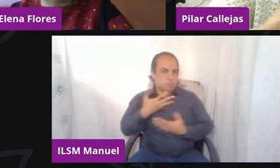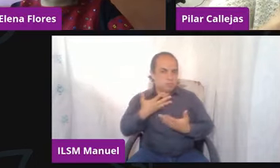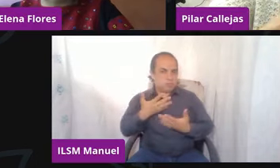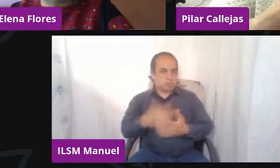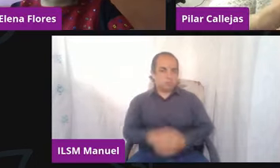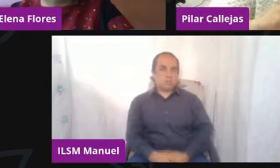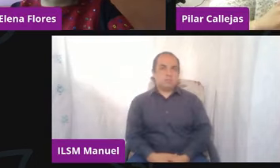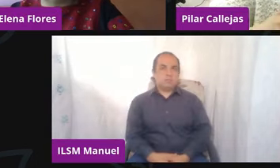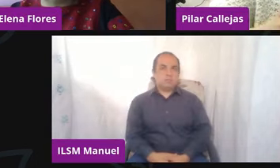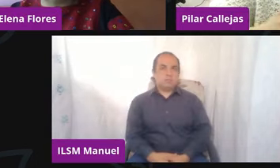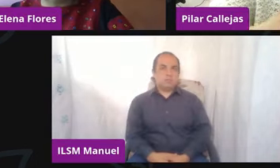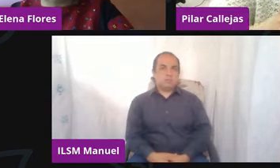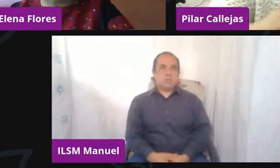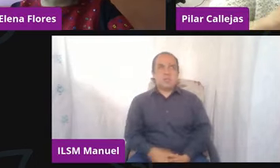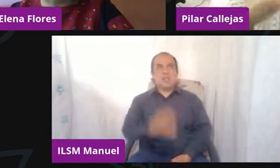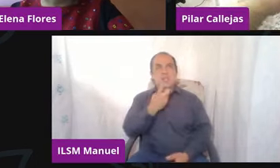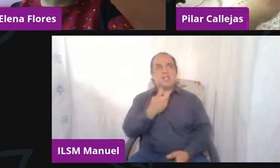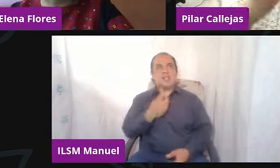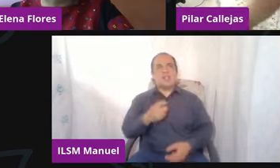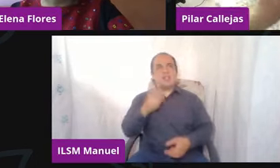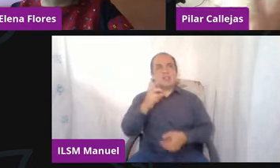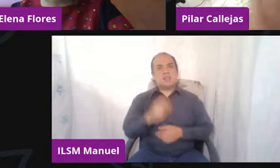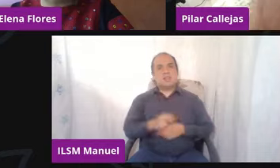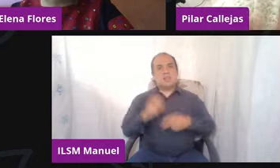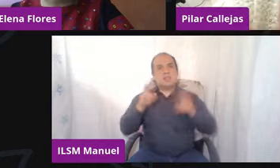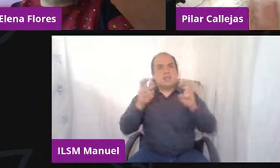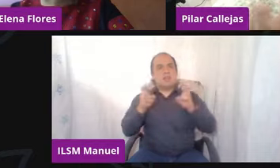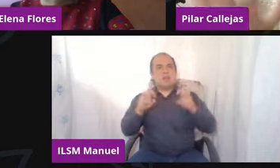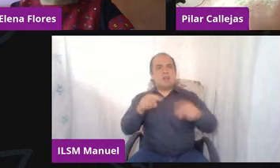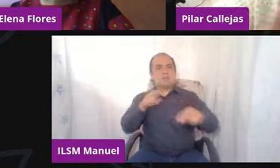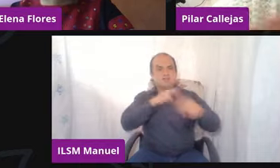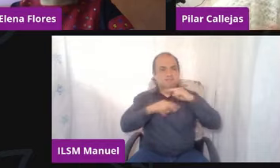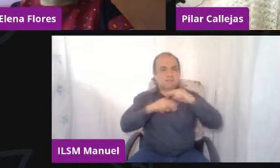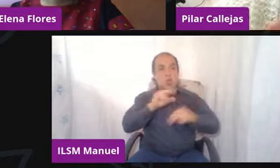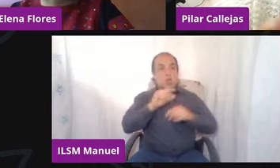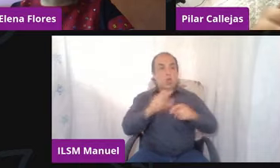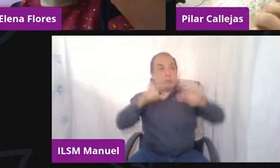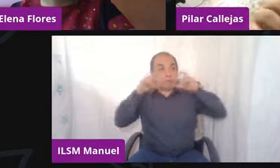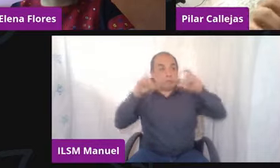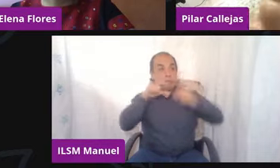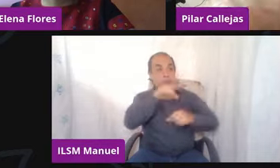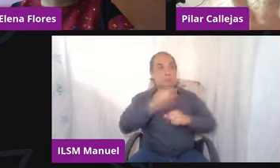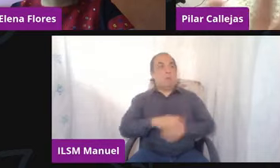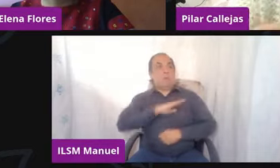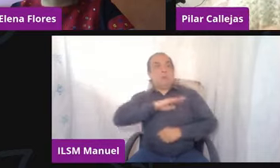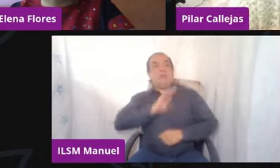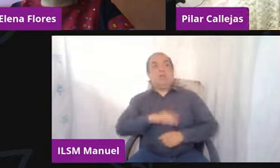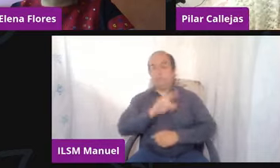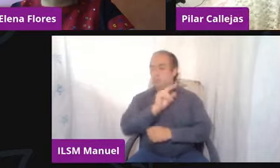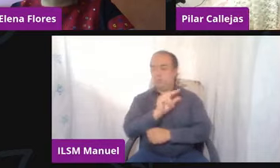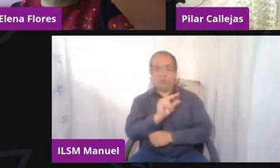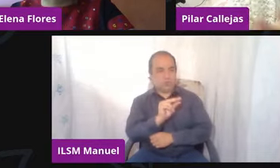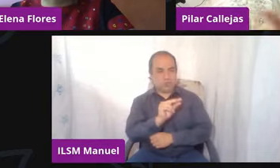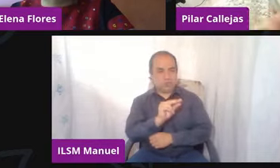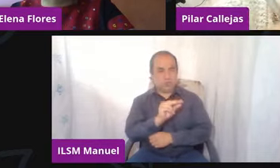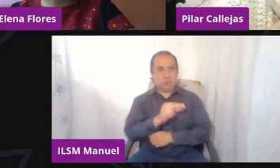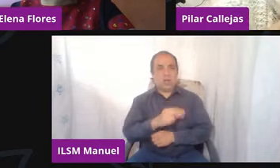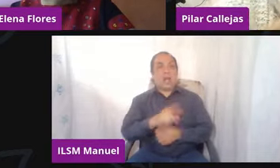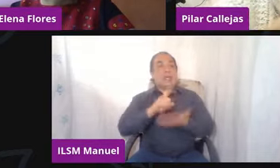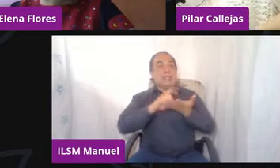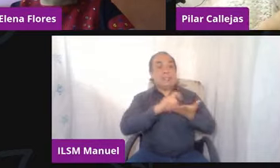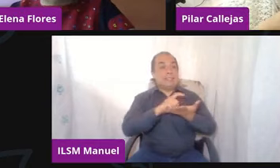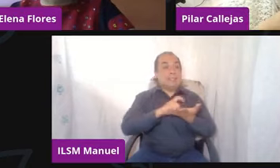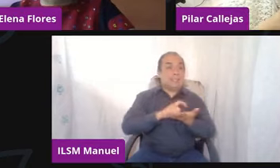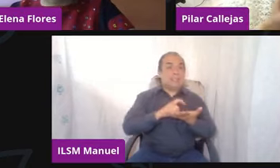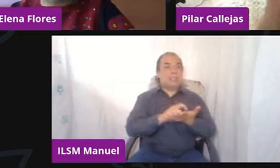ay, ¿cómo le diré? Catastrófica y ansiogénica de, no, no, póntelo, póntelo porque te vas a morir, ¿no? O sea, no, no, no, ponte, ponte gel porque si no, no, no, no